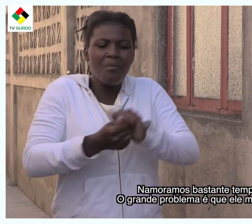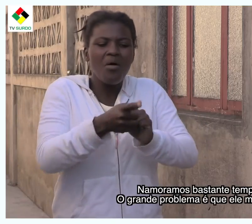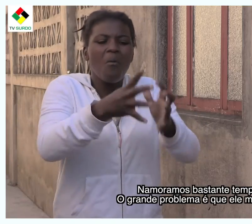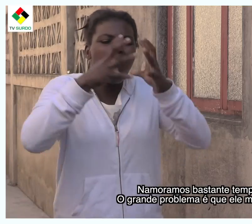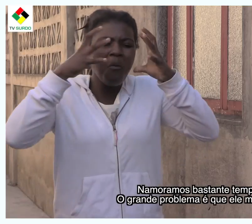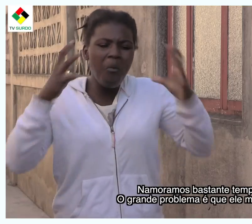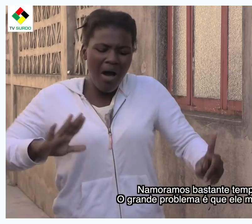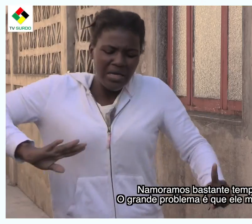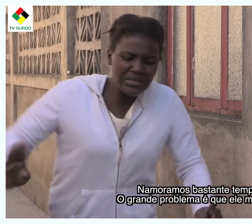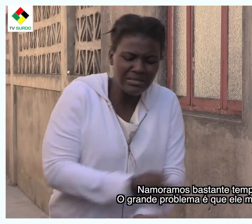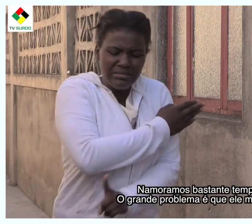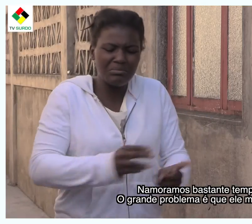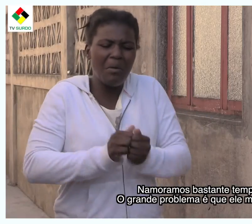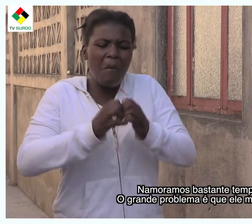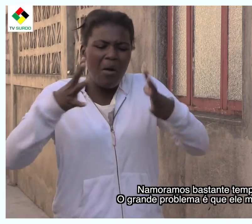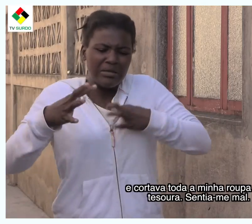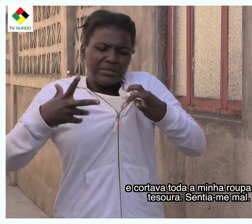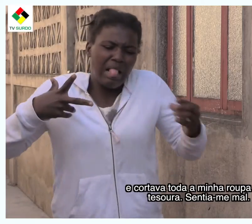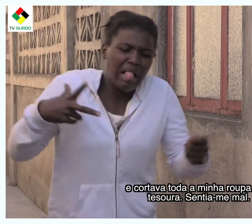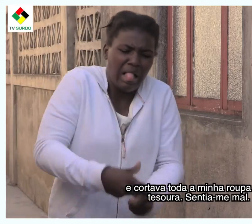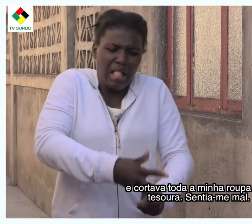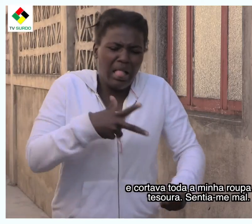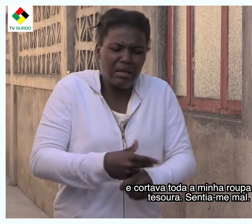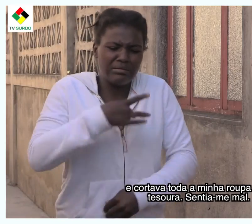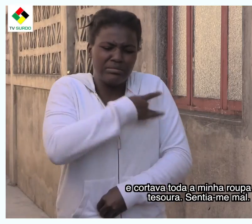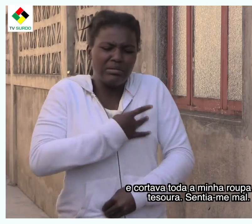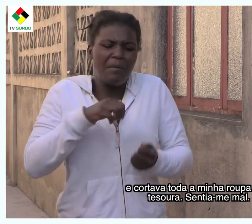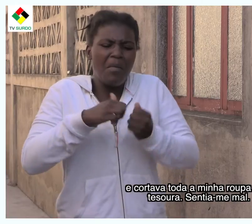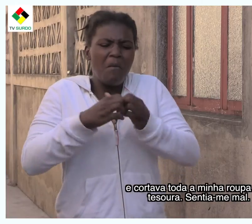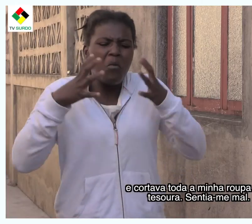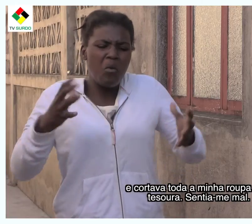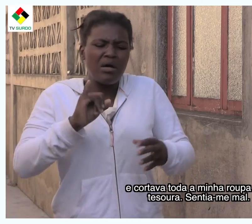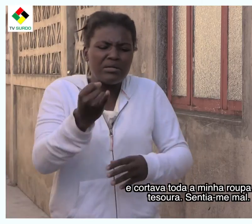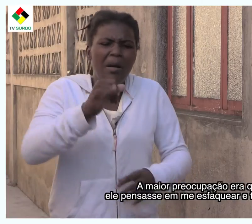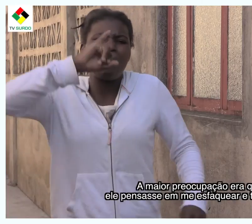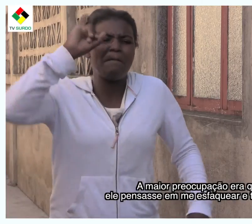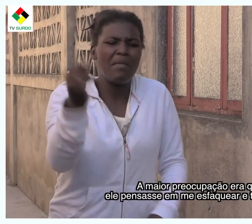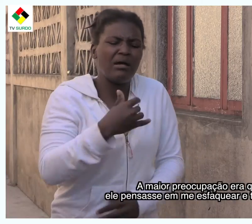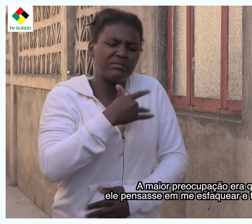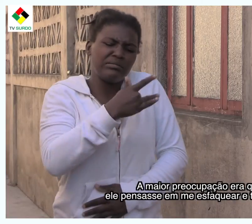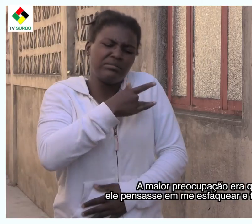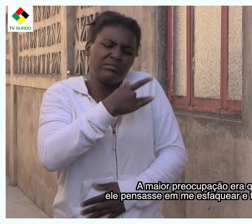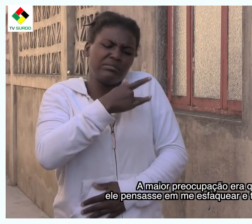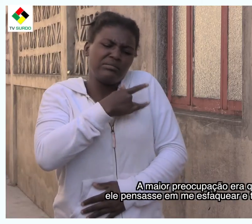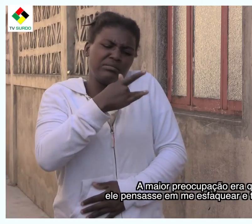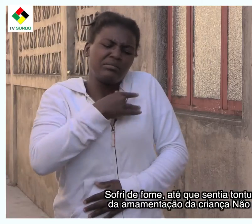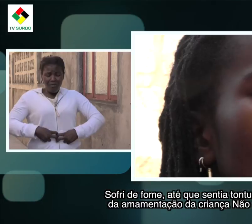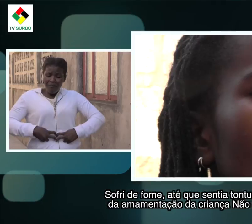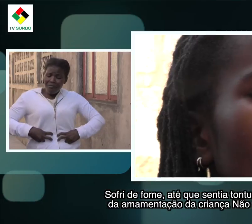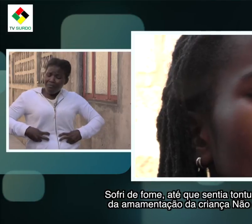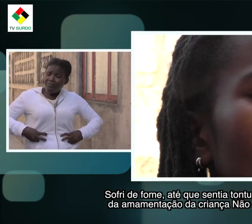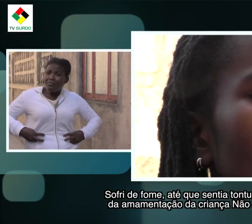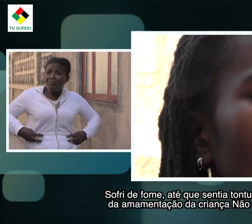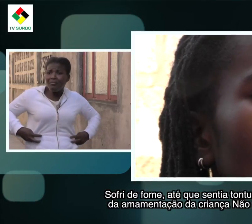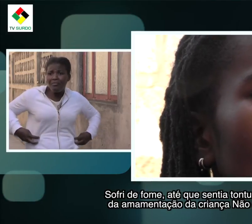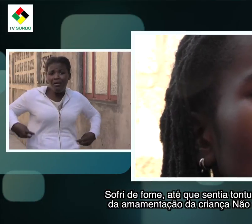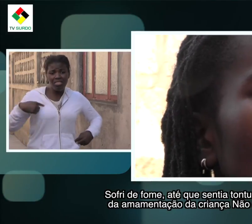O grande problema é que ele me batia. Eu cortava toda a minha roupa com tesoura. Sentia-me mal. A maior preocupação era que ele